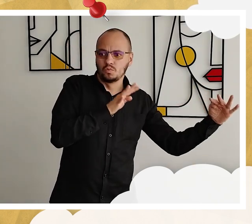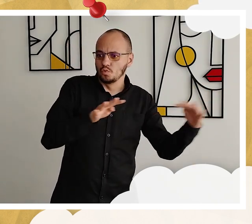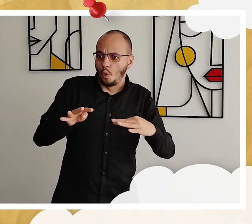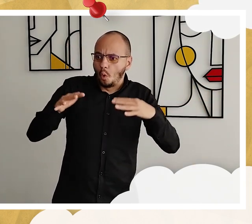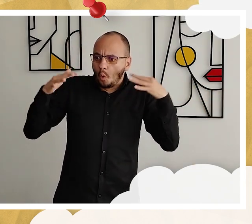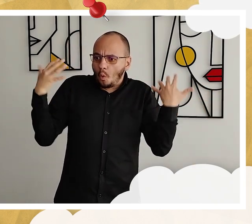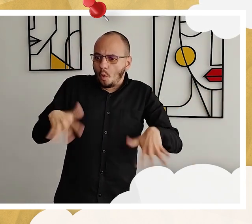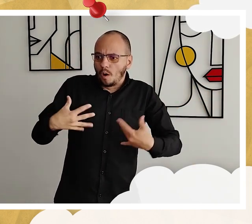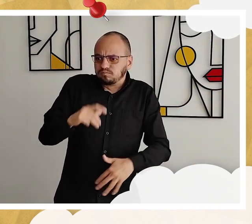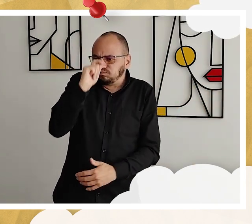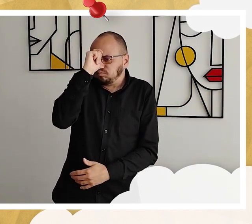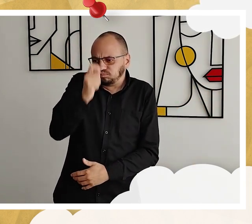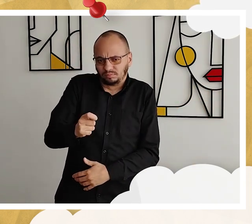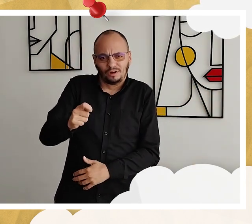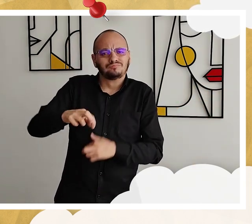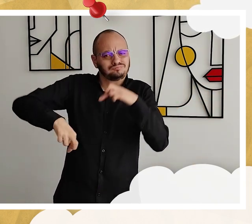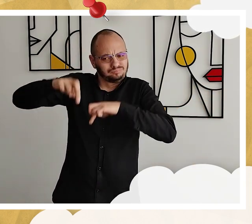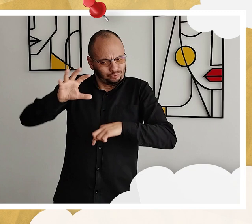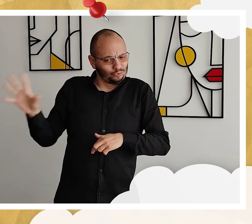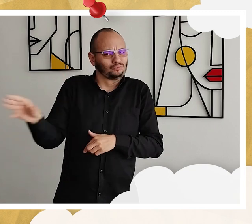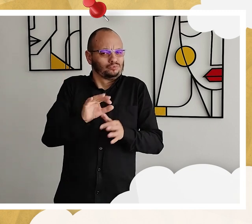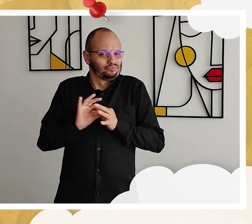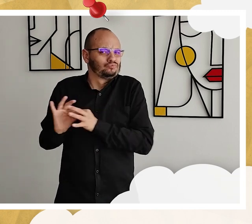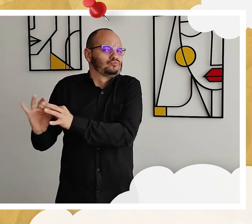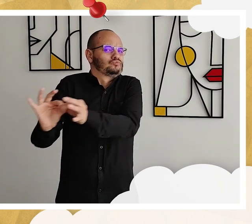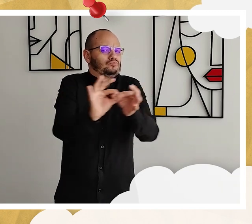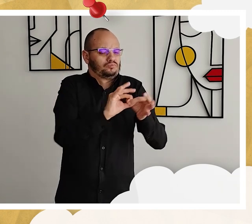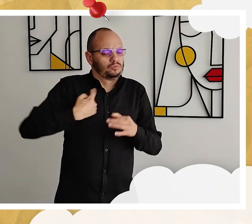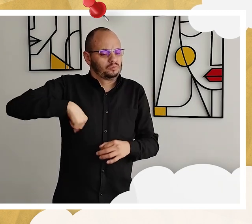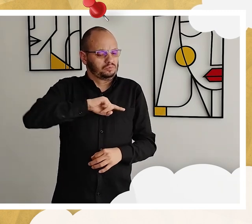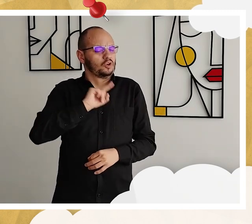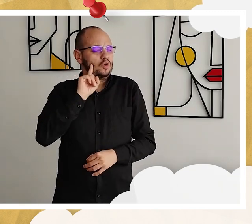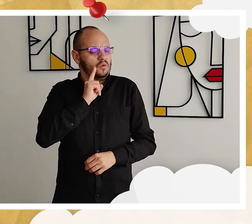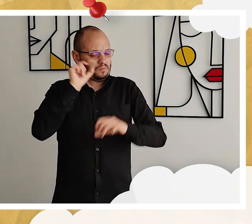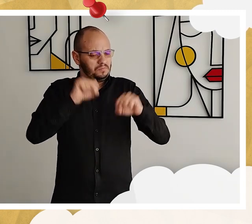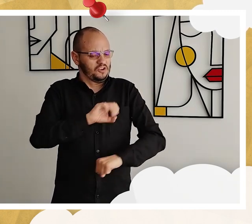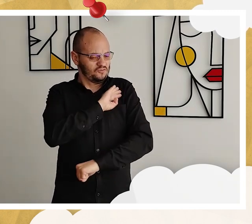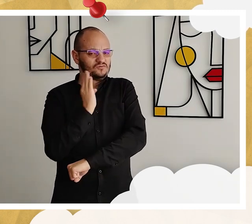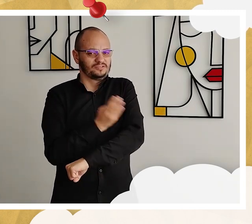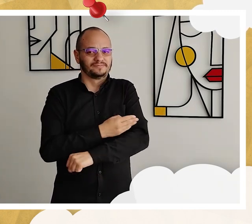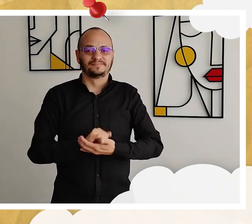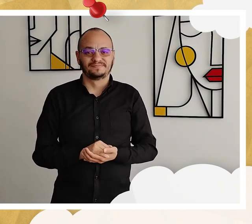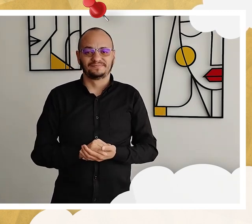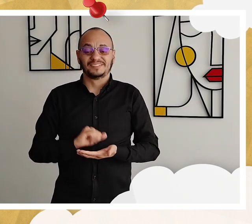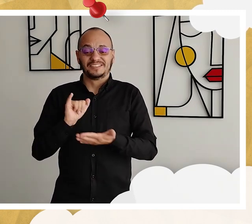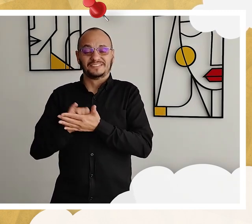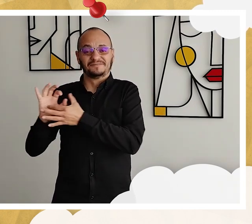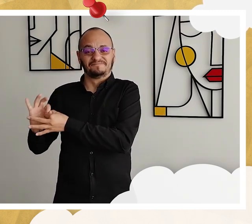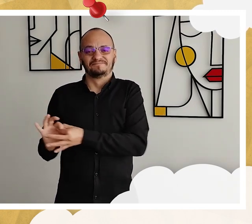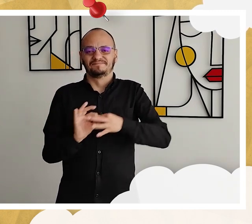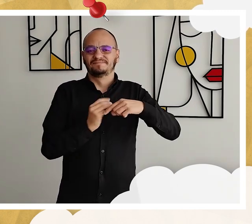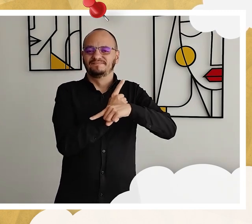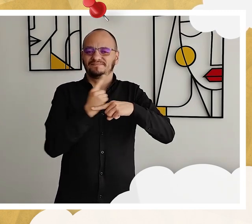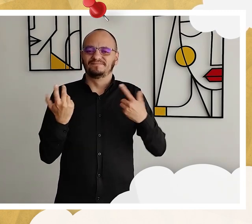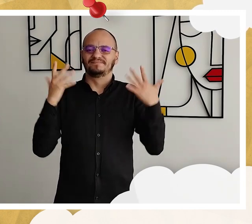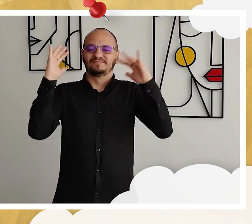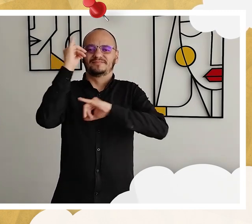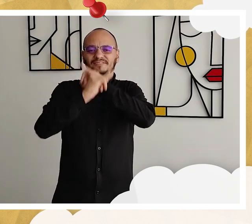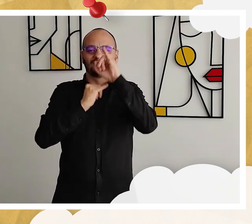Esta unión, fortaleza y capacidad Ahora que estamos en la Semana Internacional de las Personas